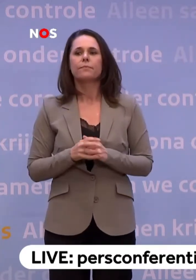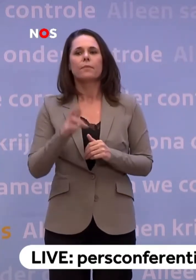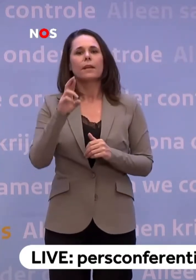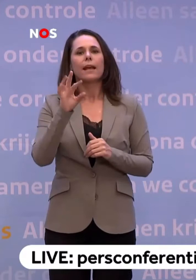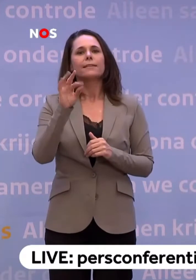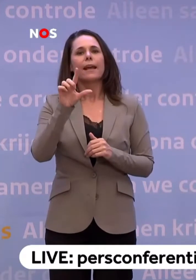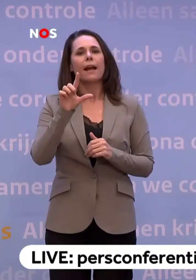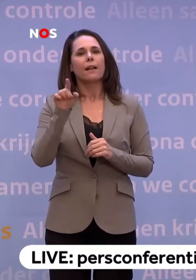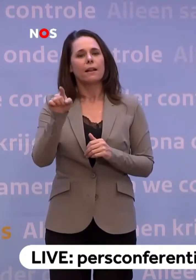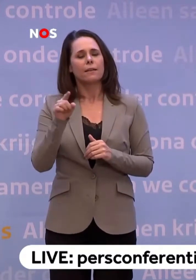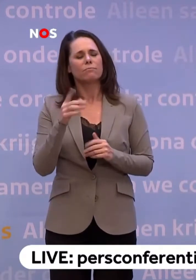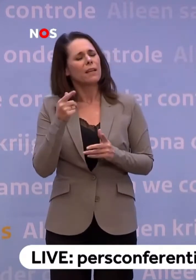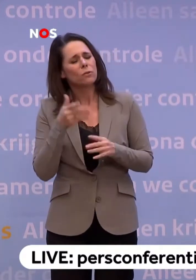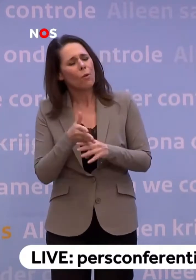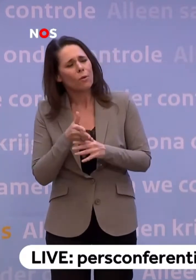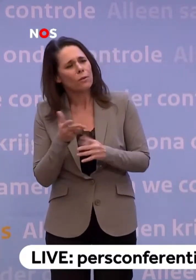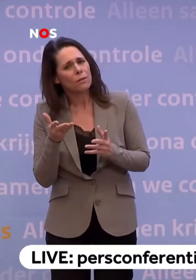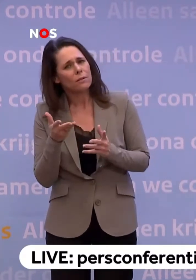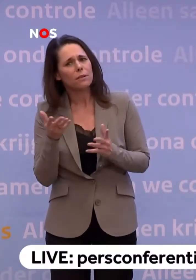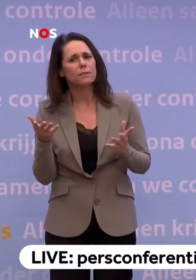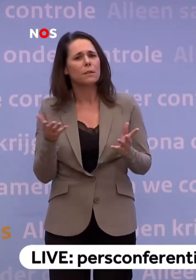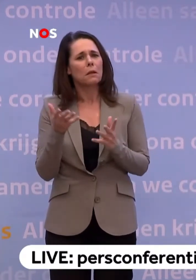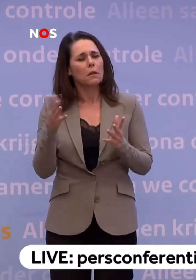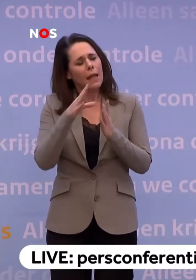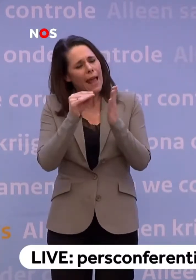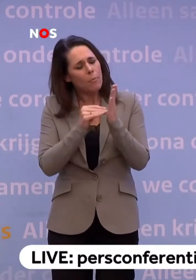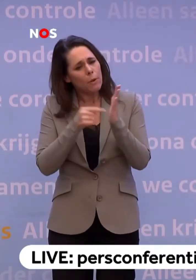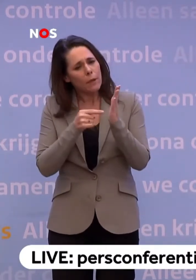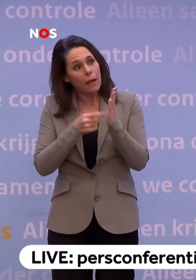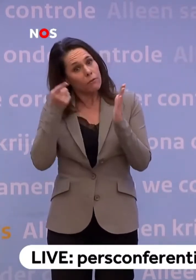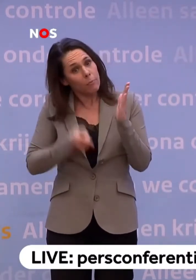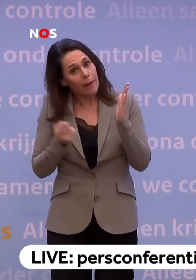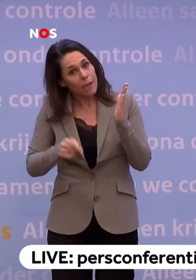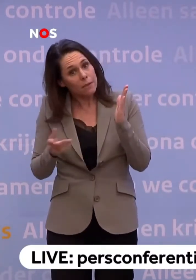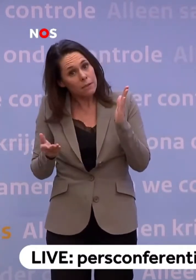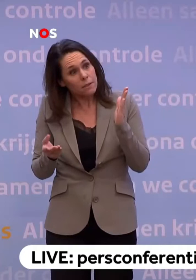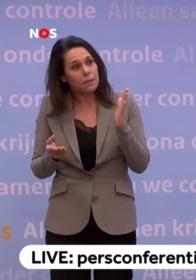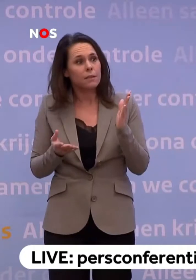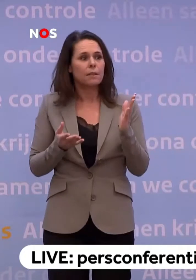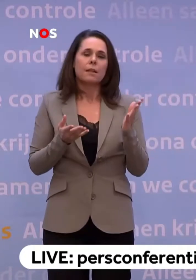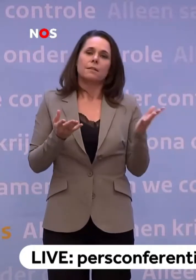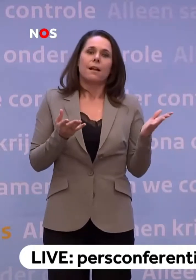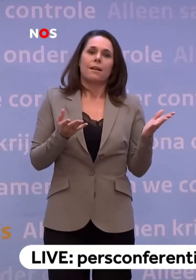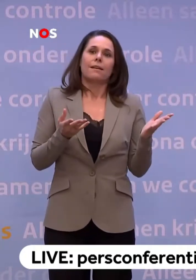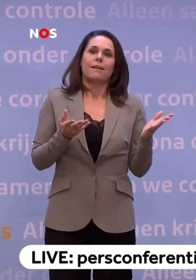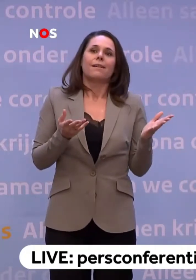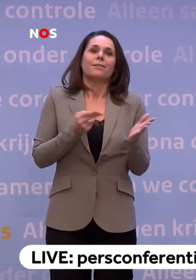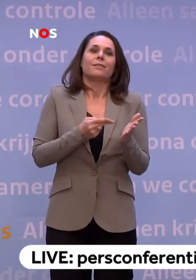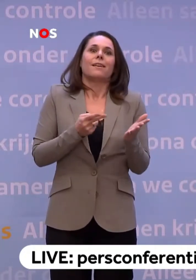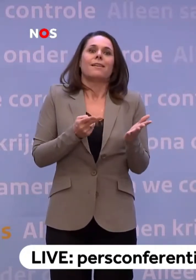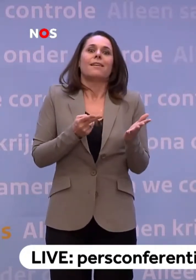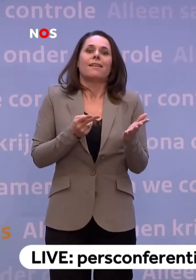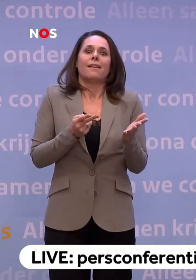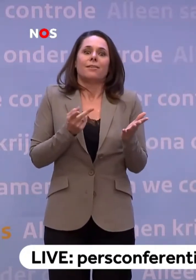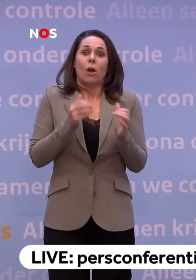nog heel even daarop doorgaand. Wordt het gebruik van die apps, wordt dat verplicht? Wat nodig is natuurlijk, als je dit goed wil gebruiken... ...zodat heel